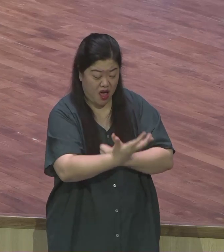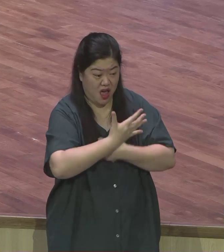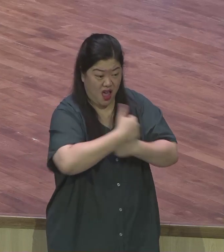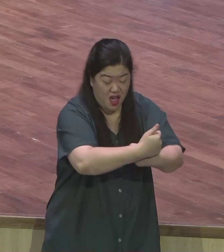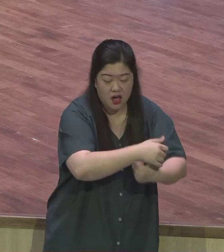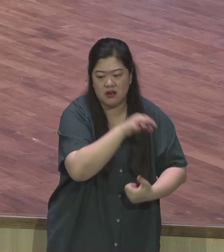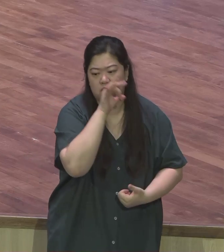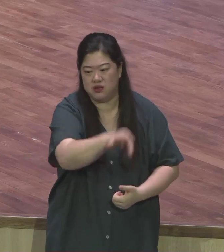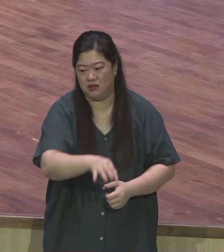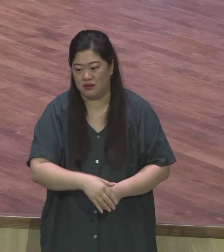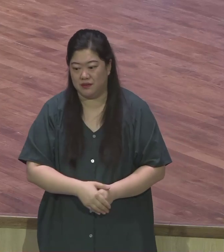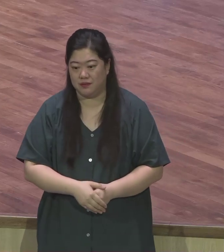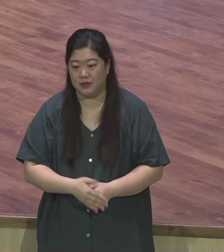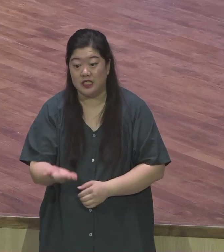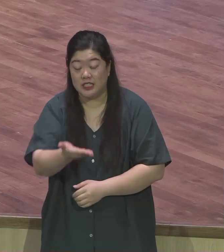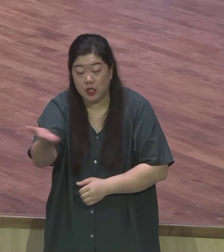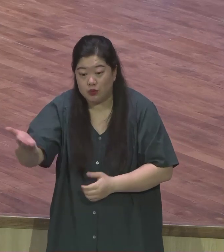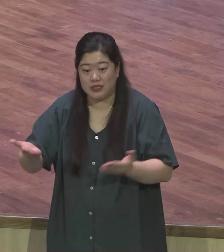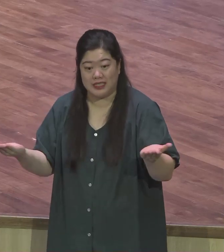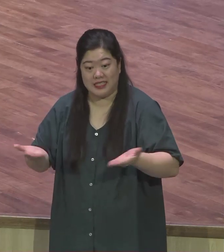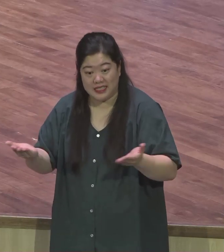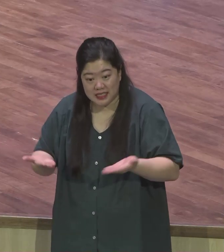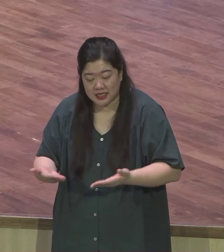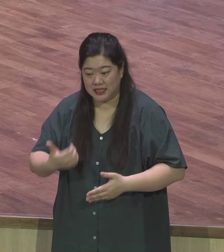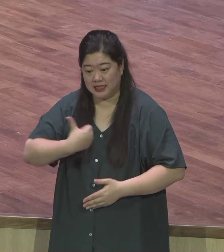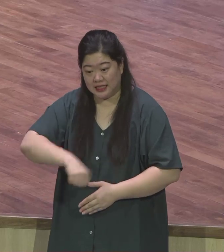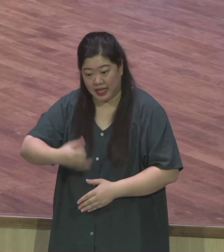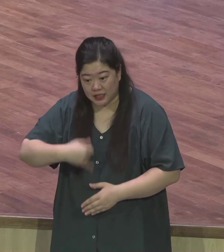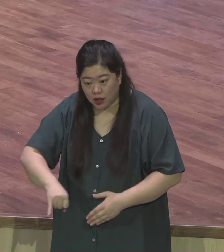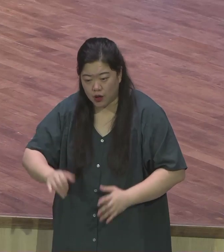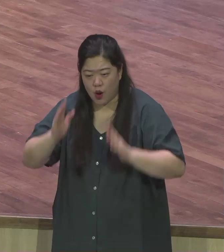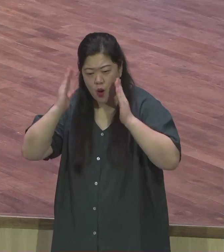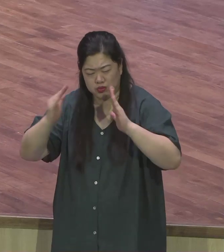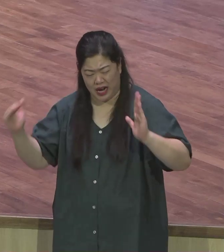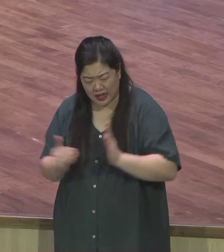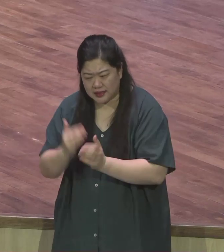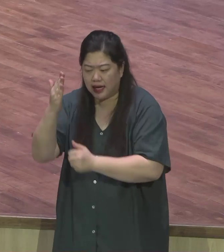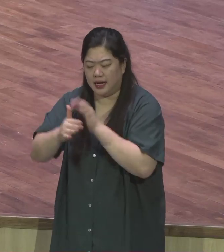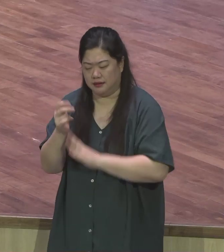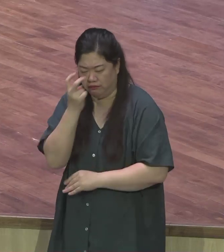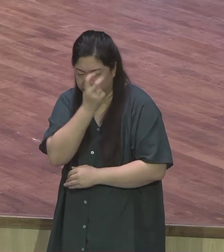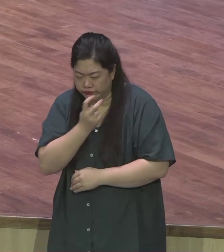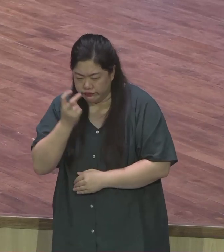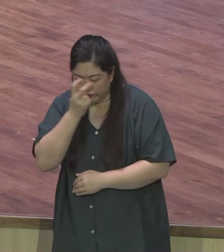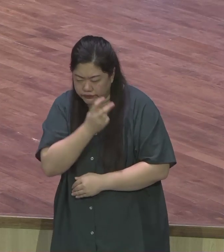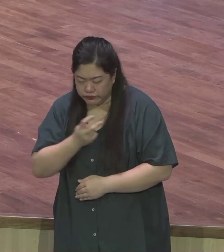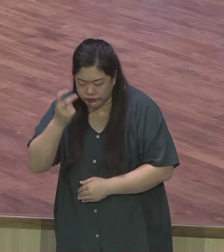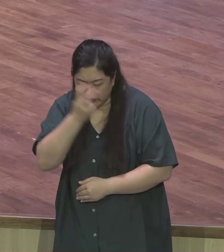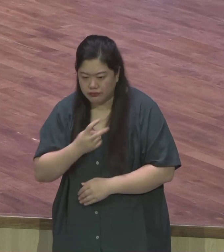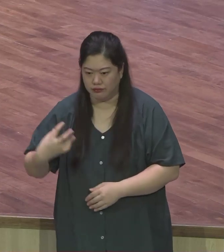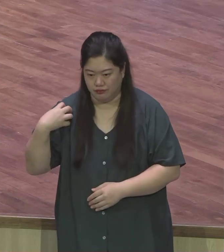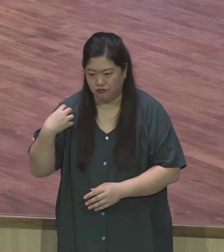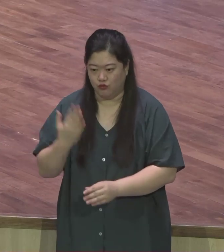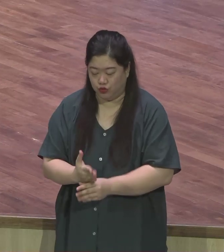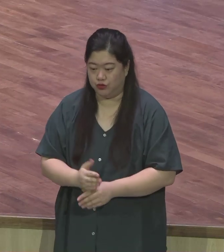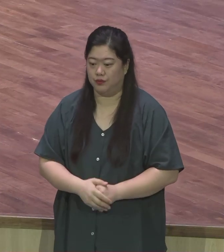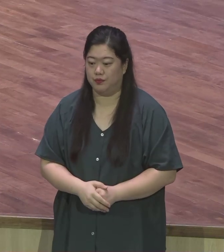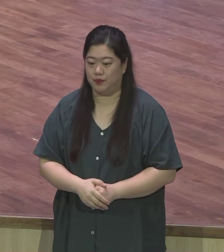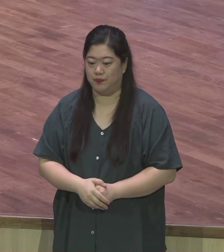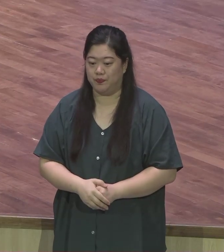여러분의 생업을 불꽃같은 눈동자로 지키시고 보호해 주실 줄 믿습니다 마태복음 10장에도 동일한 이야기가